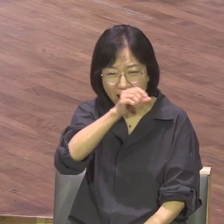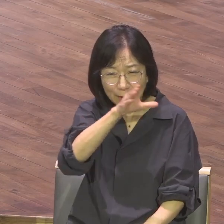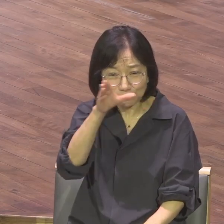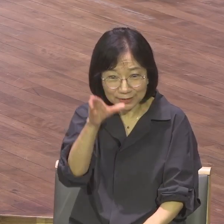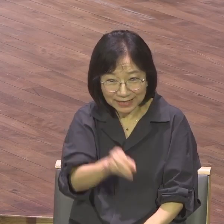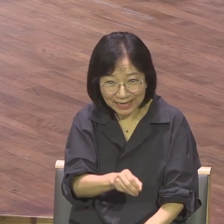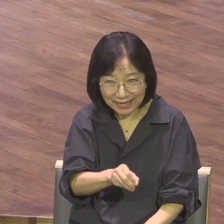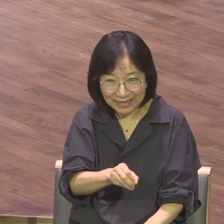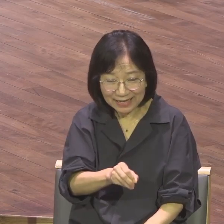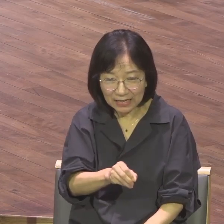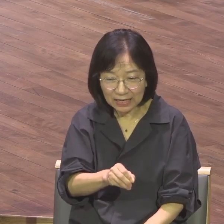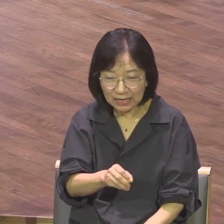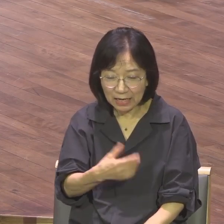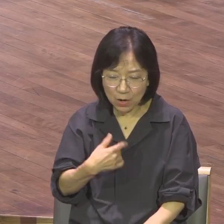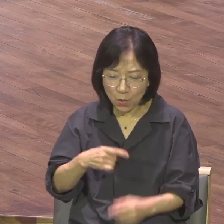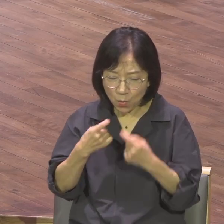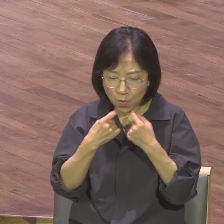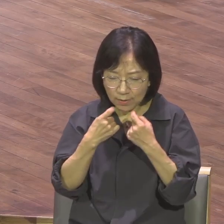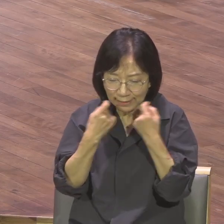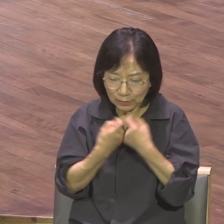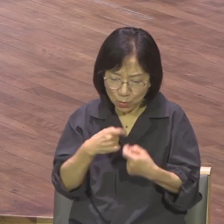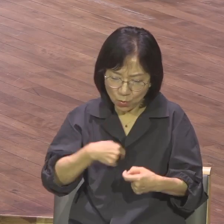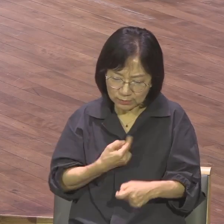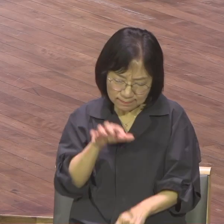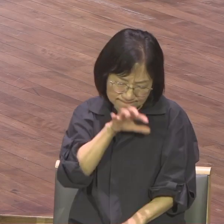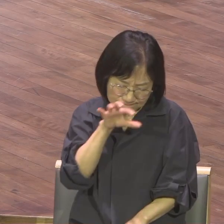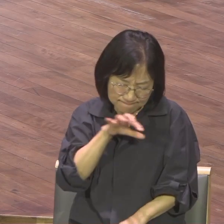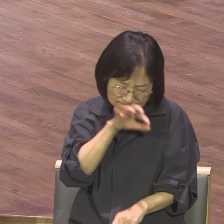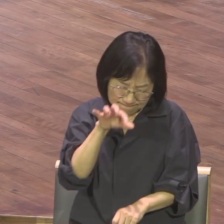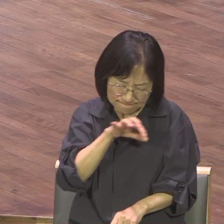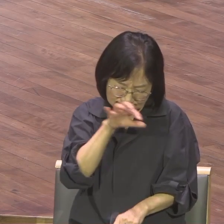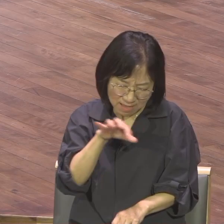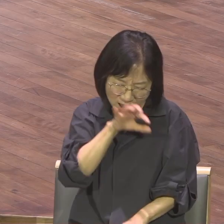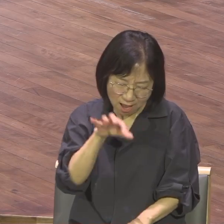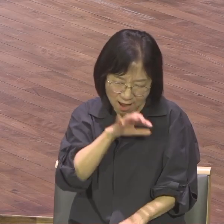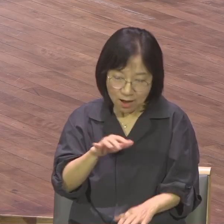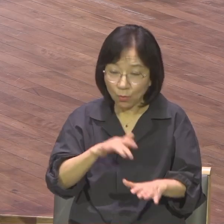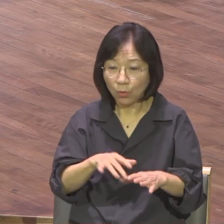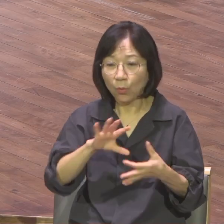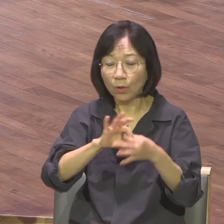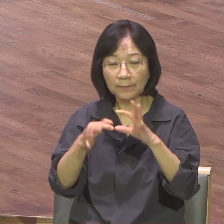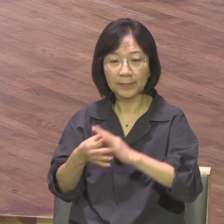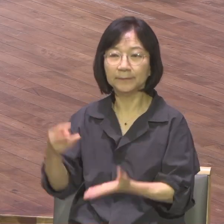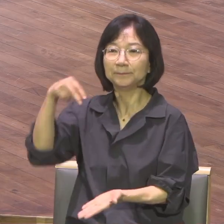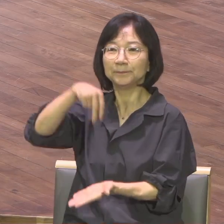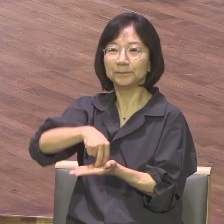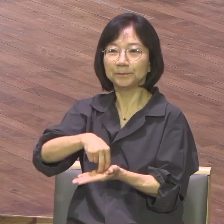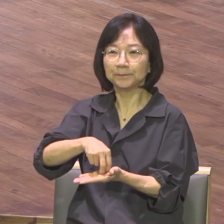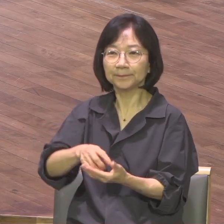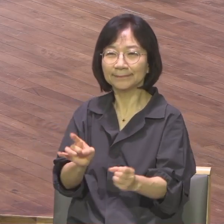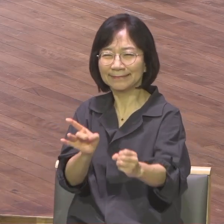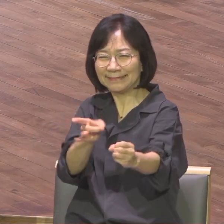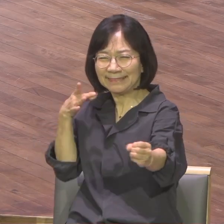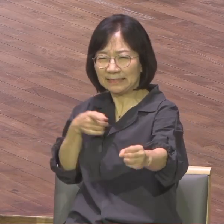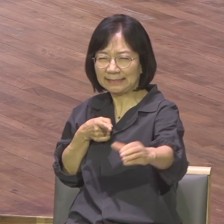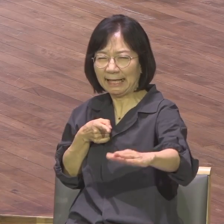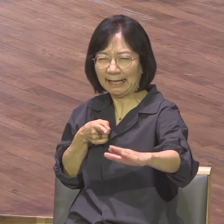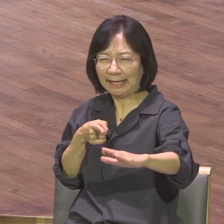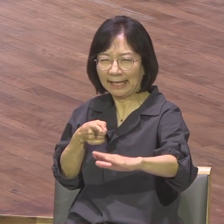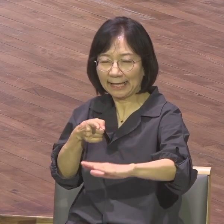구경도 못하는 거예요 그 후대들은 양궁의 양자도 모르는 거예요 가난하고 돈도 없고 이